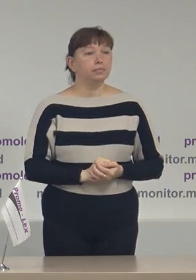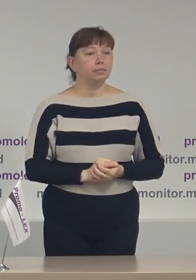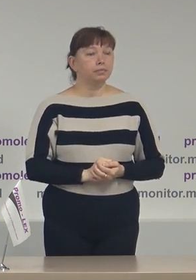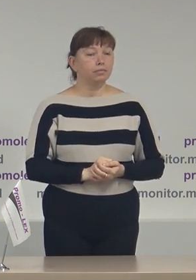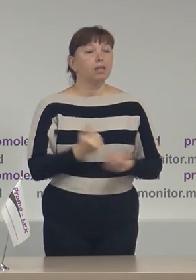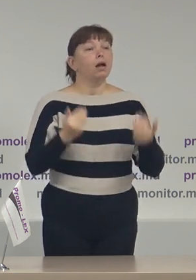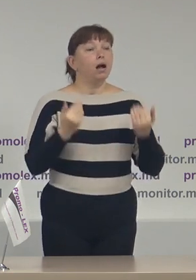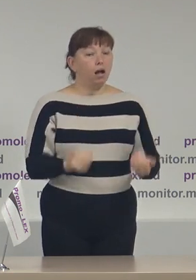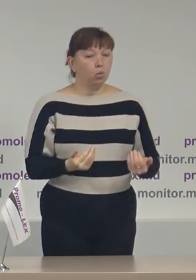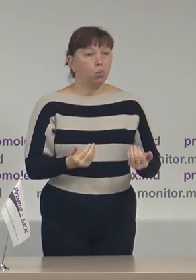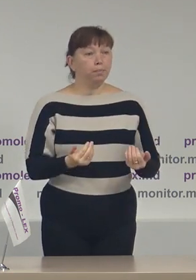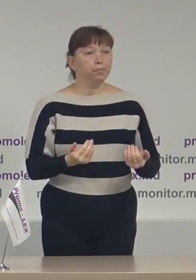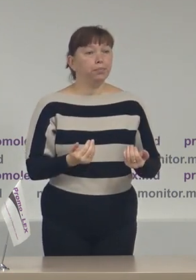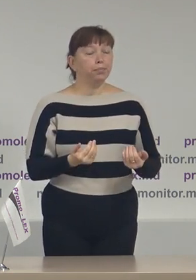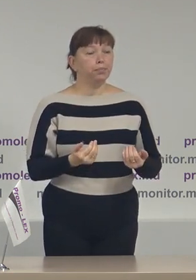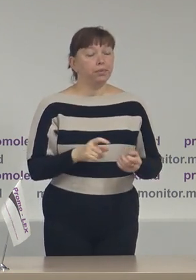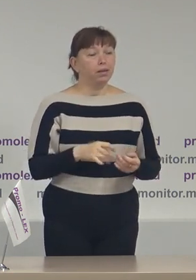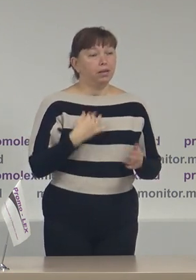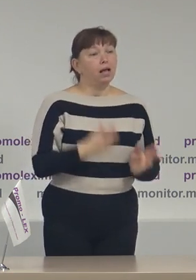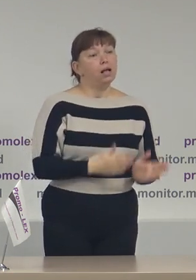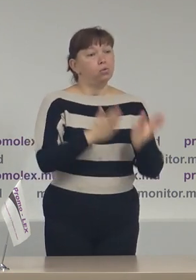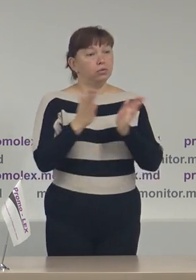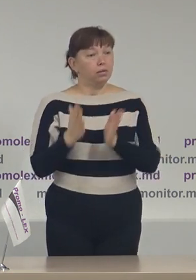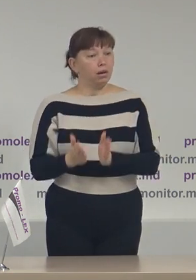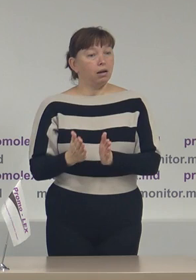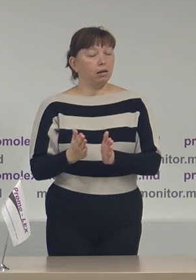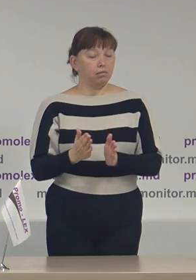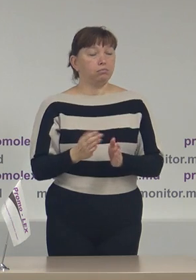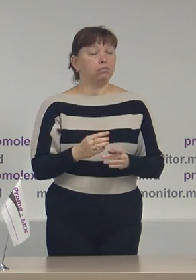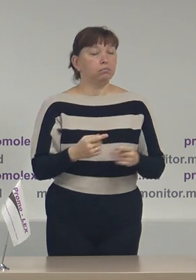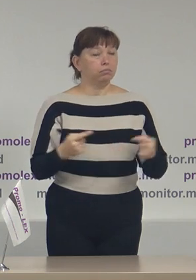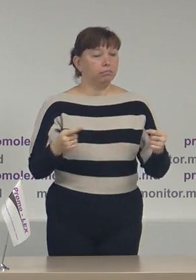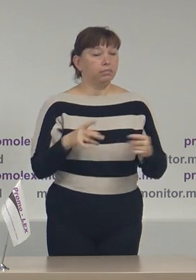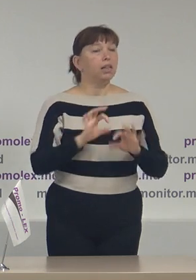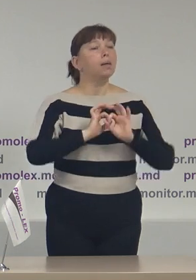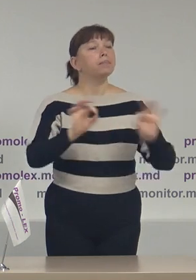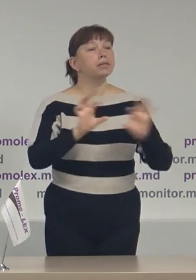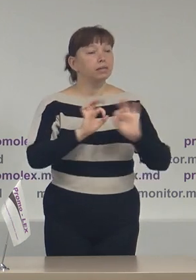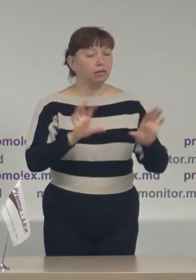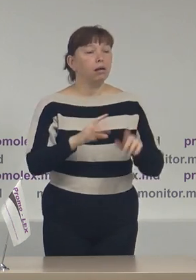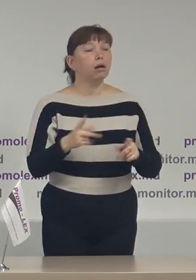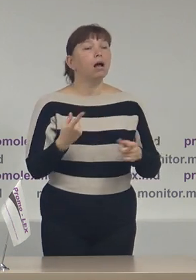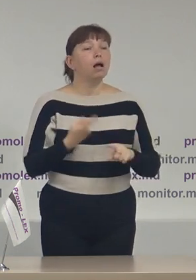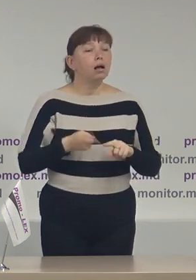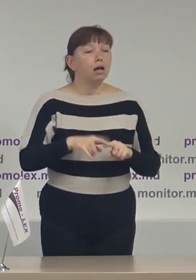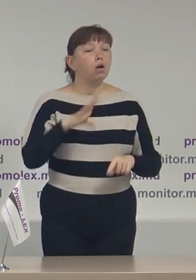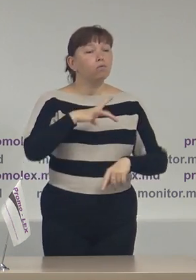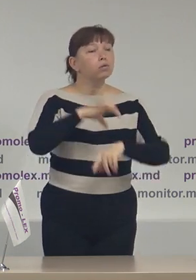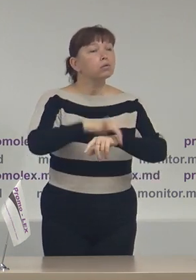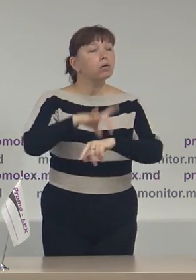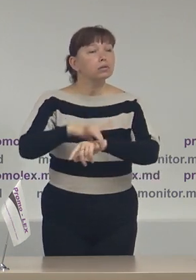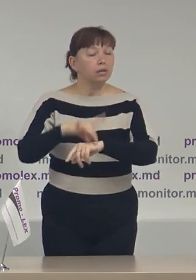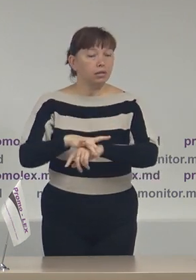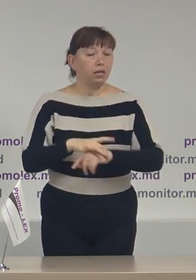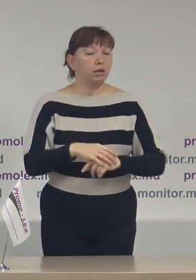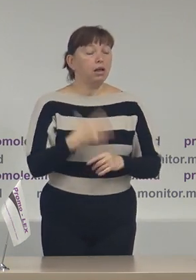Acum o să trec nemijlocit la prezentarea constatărilor noastre din cel de